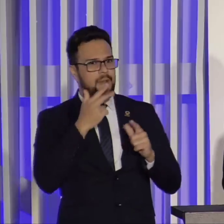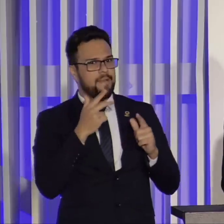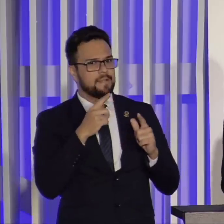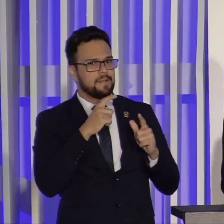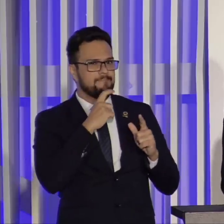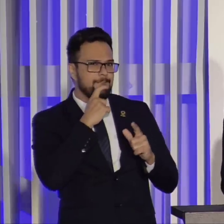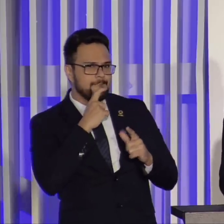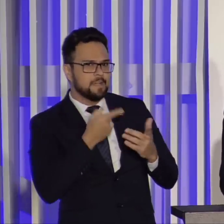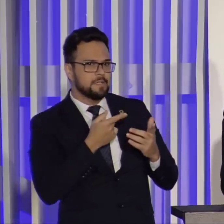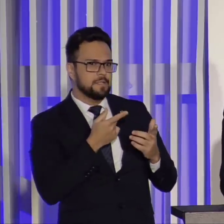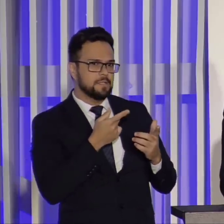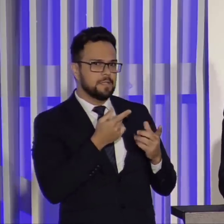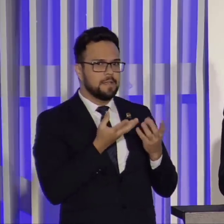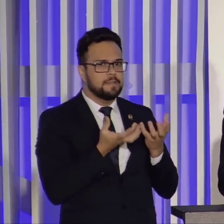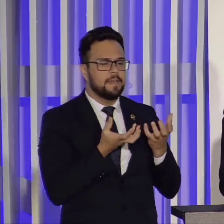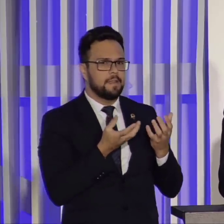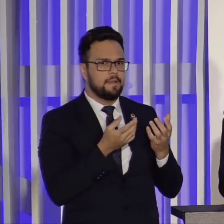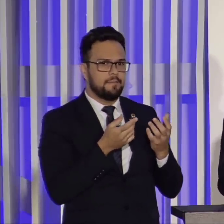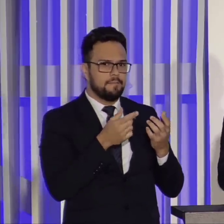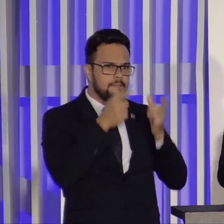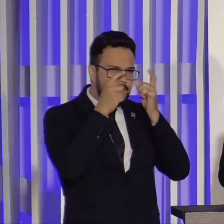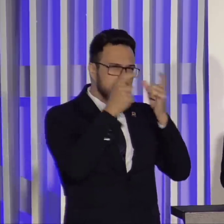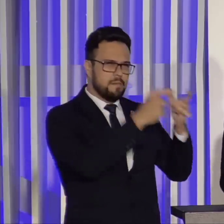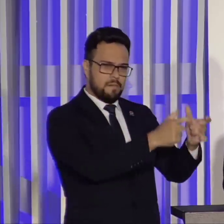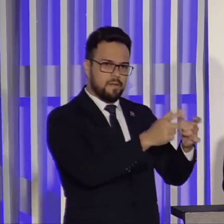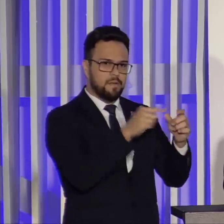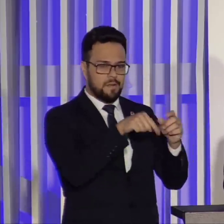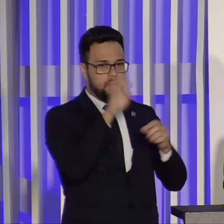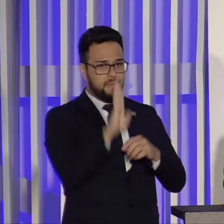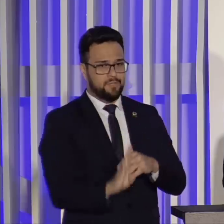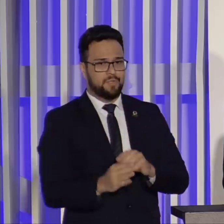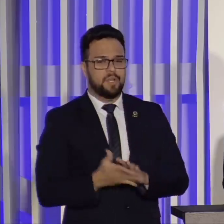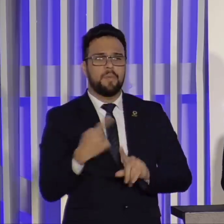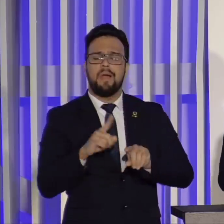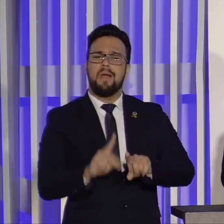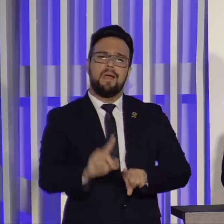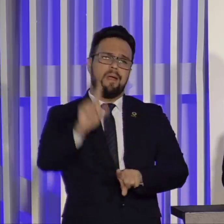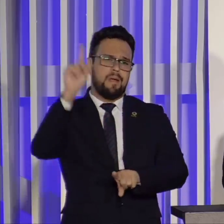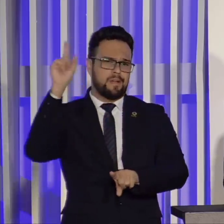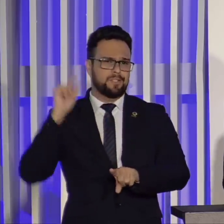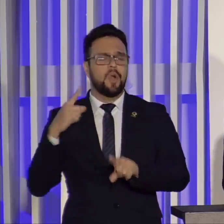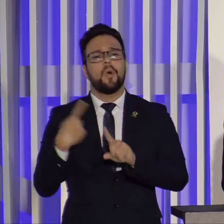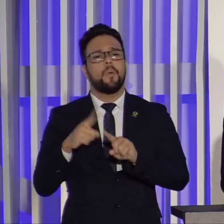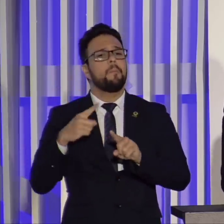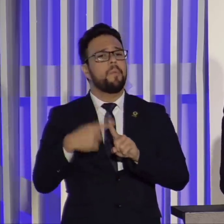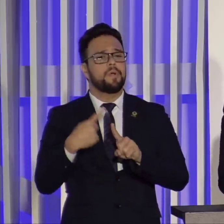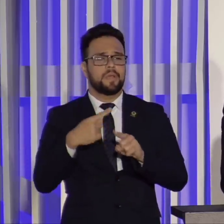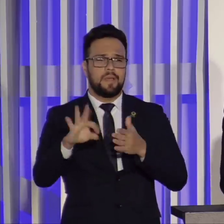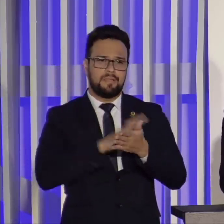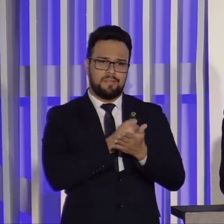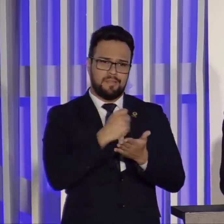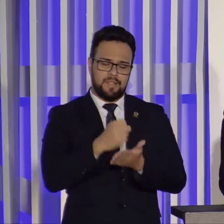cobiça sobre a Amazônia existia antes do descobrimento do Brasil. Por quê? O Tratado de Todesilhas é